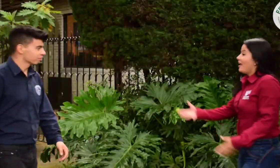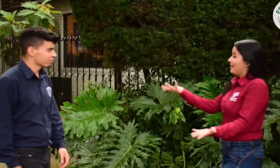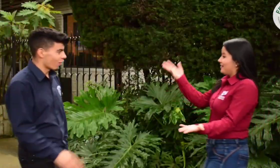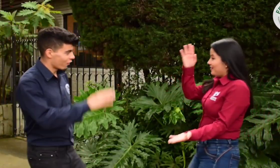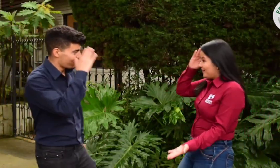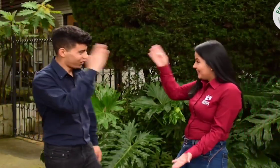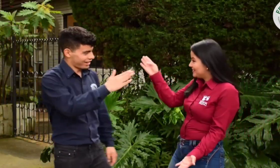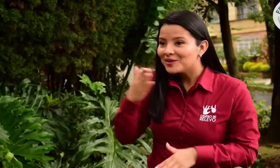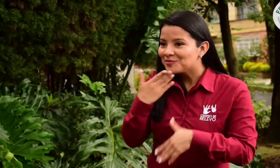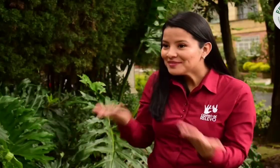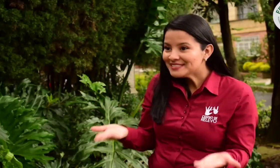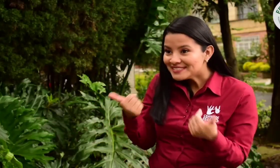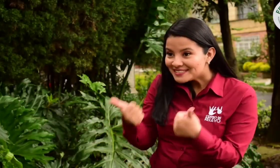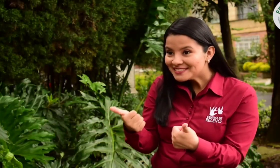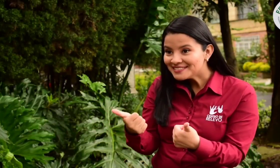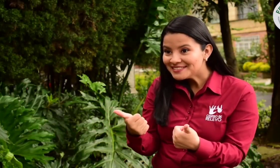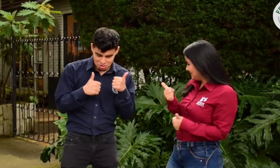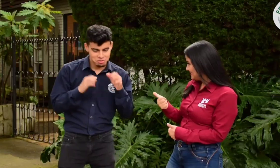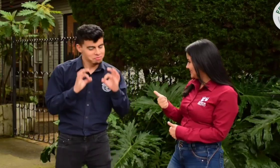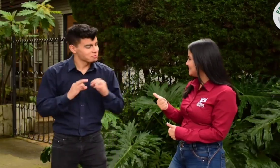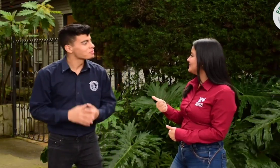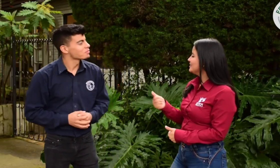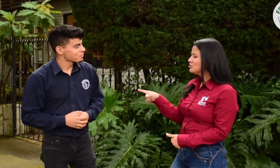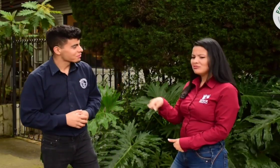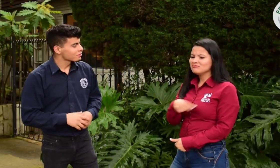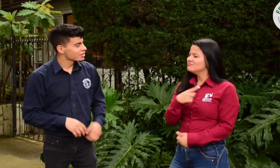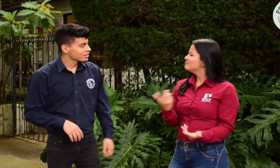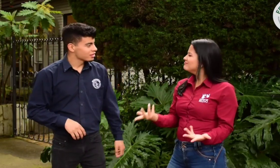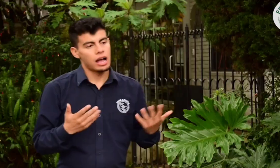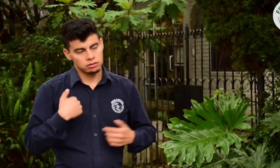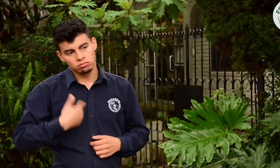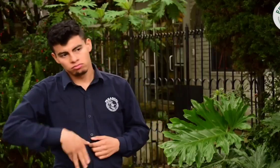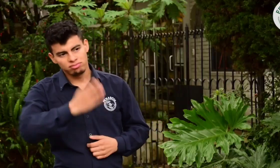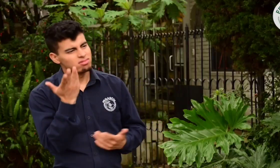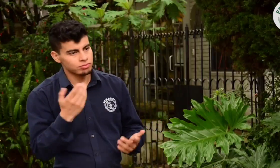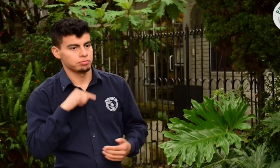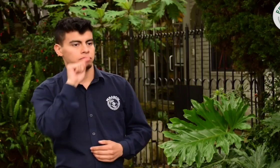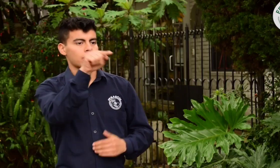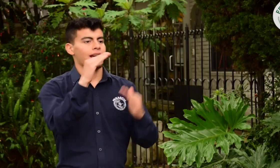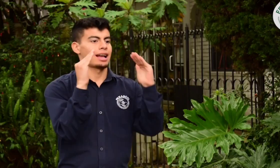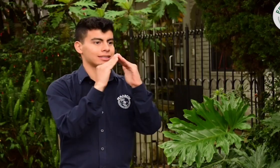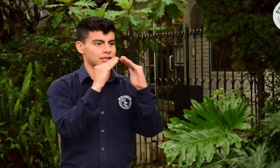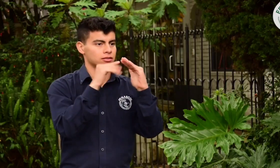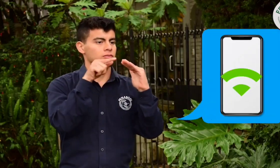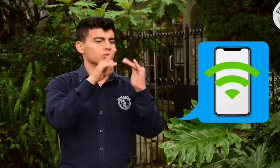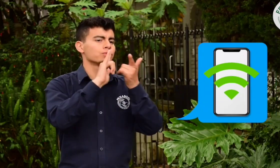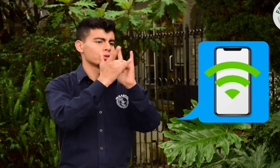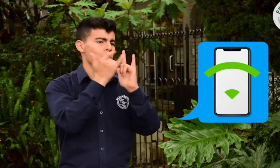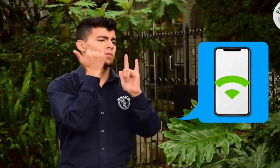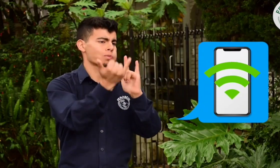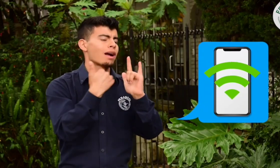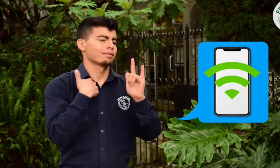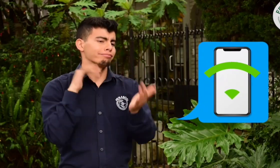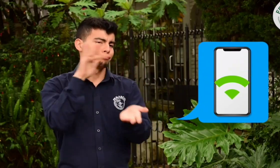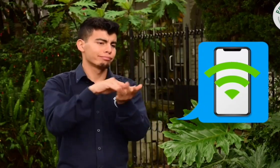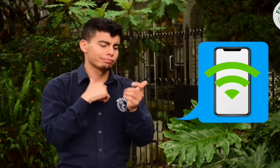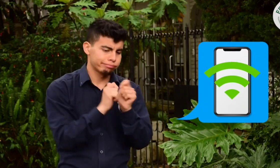¡Hola! ¿Cómo estás? ¿Bien? Bien, bien. ¿Y para dónde vas? Que a dónde voy, voy para mi casa a conectarme del Wi-Fi.